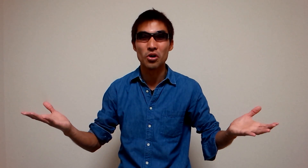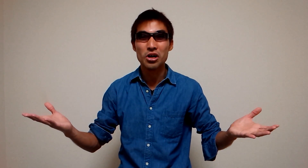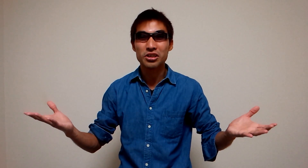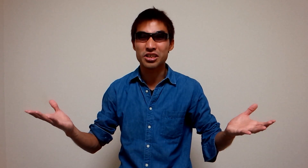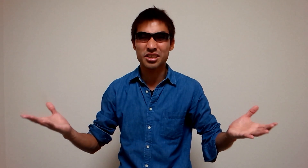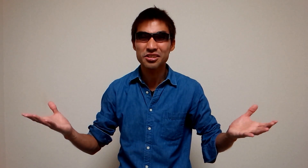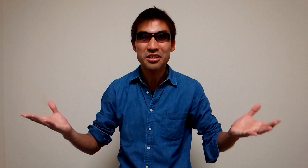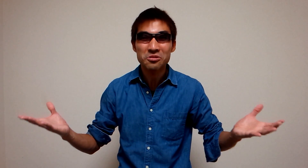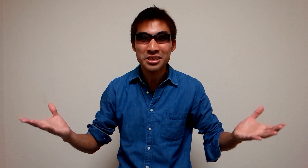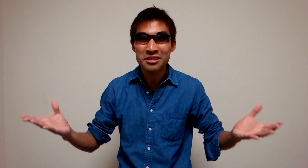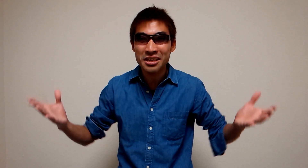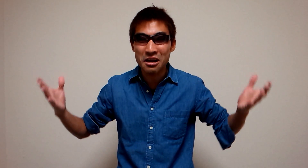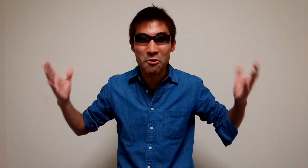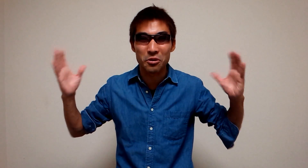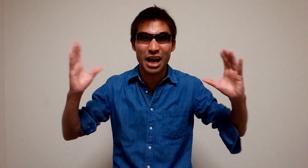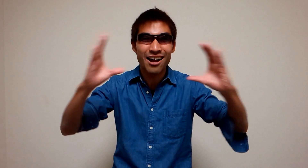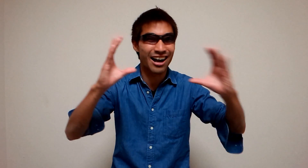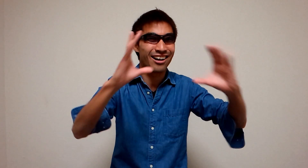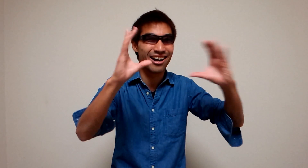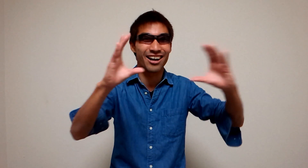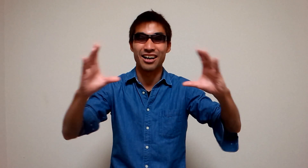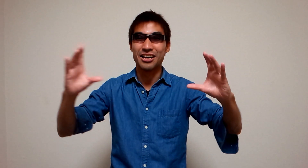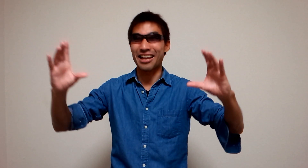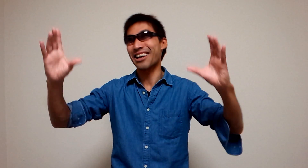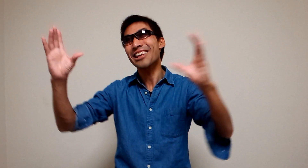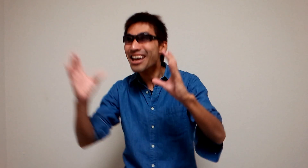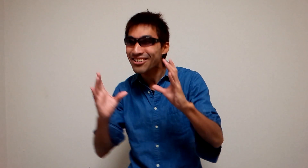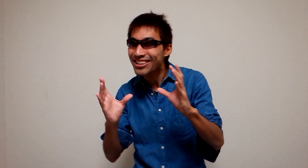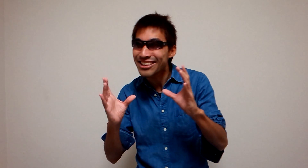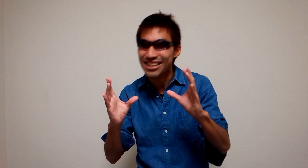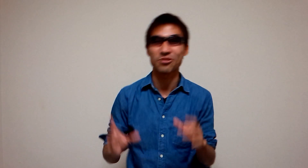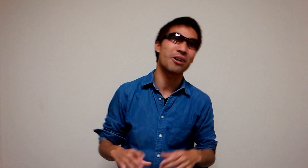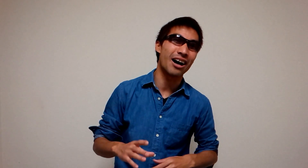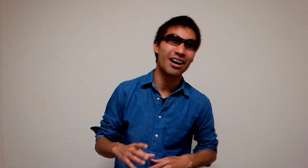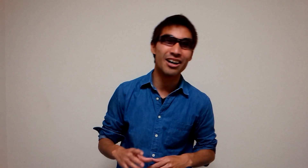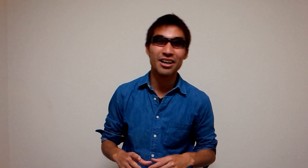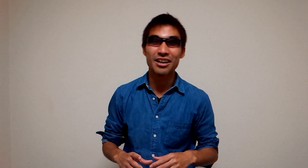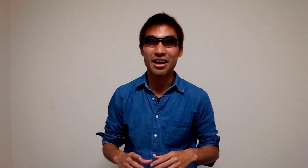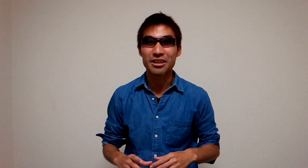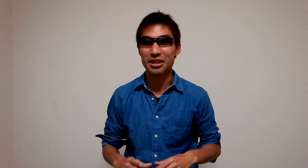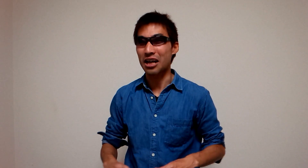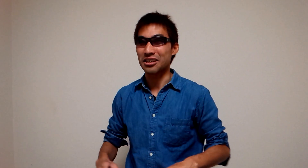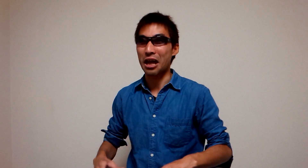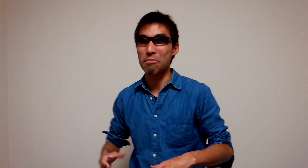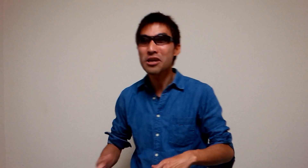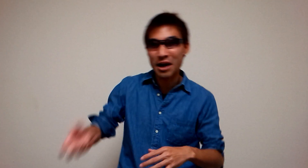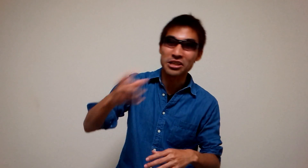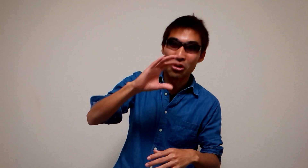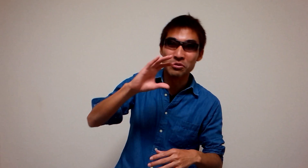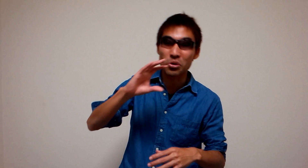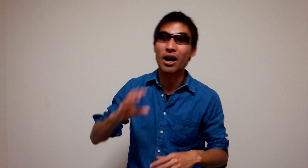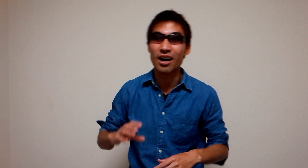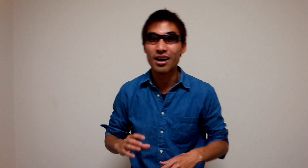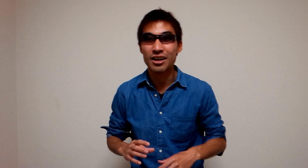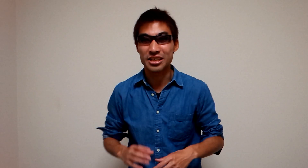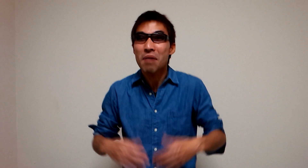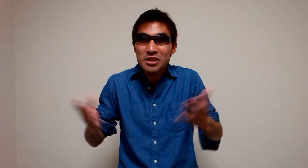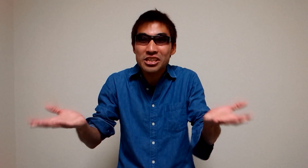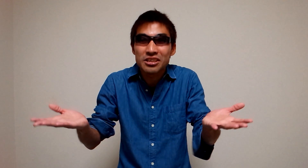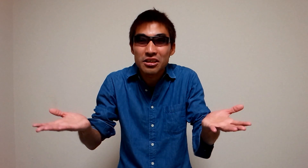薬の宣伝がもうガンガンガンガン武田薬品ですとか食べる前に飲むとかキャベジン